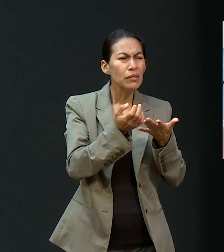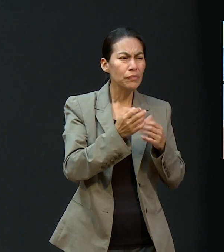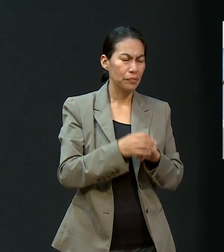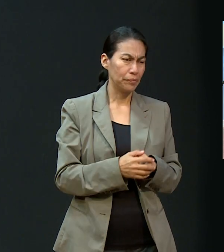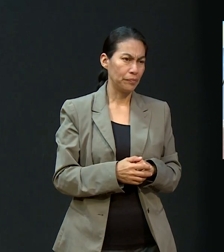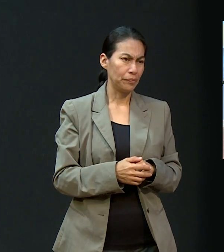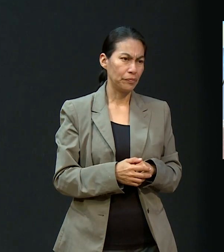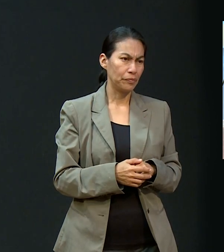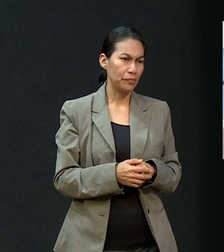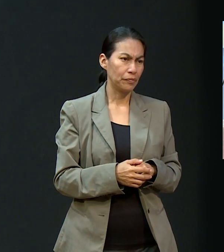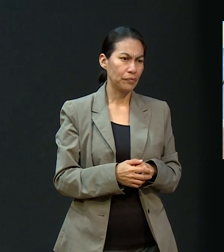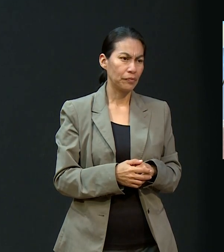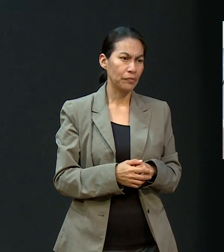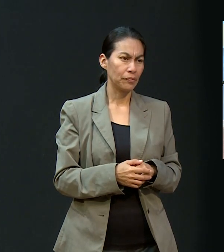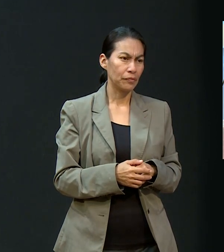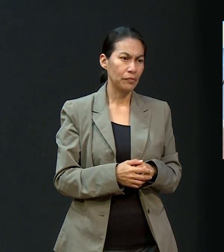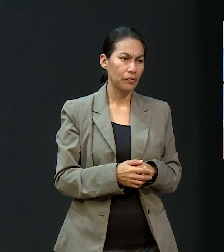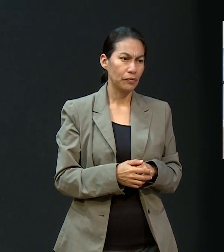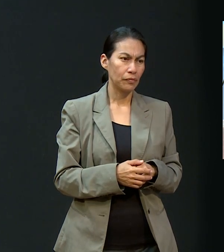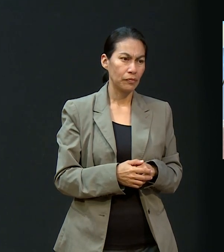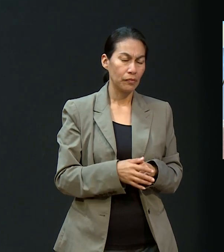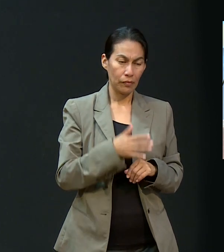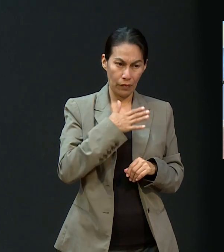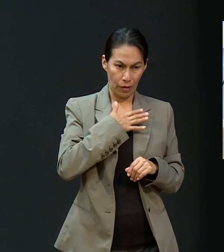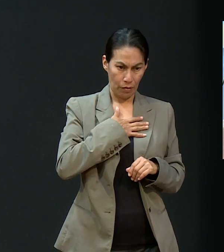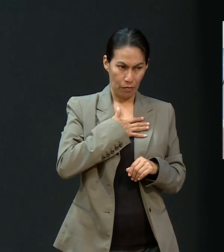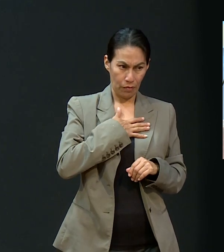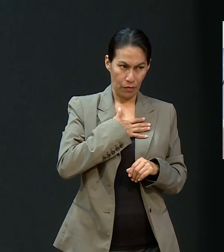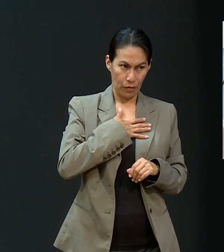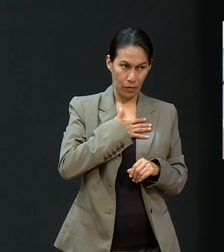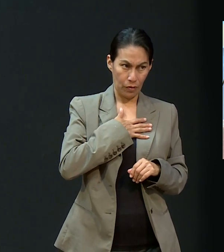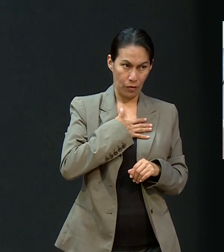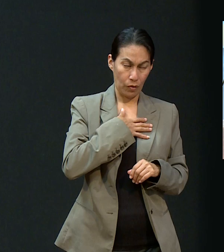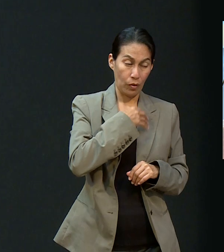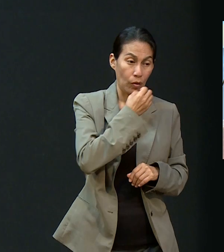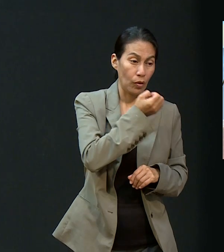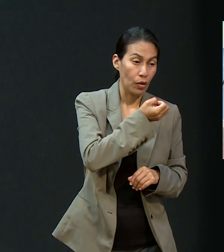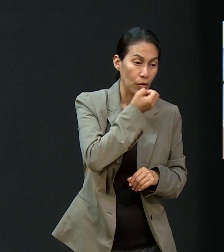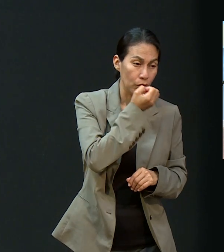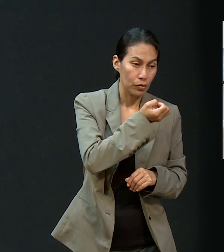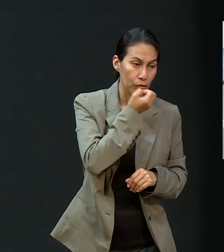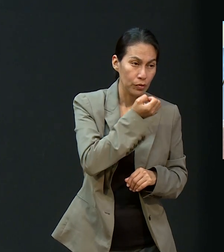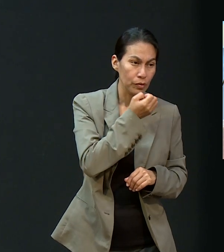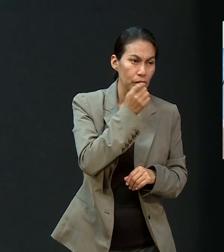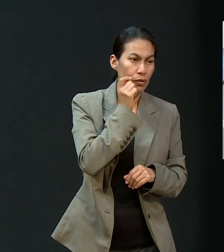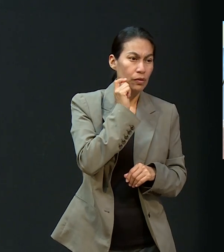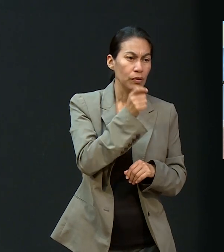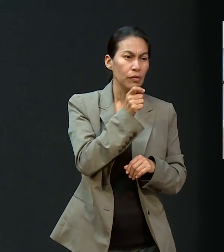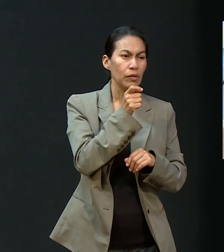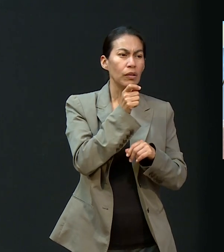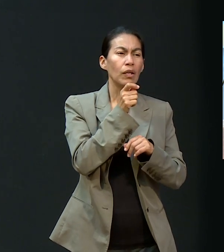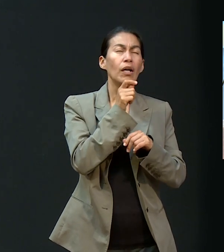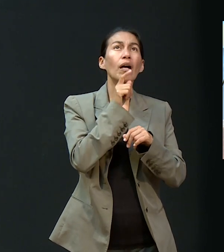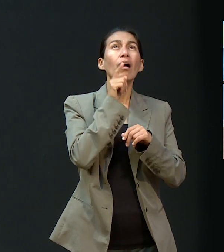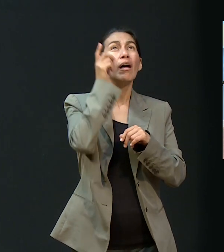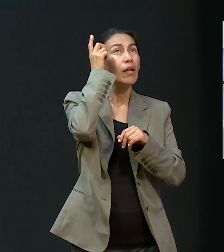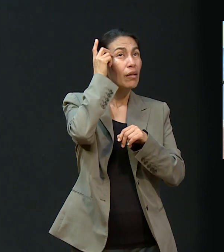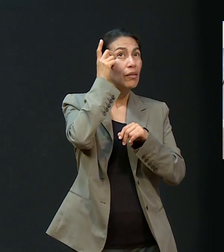para ustedes? La oración para mí es una hablar con Dios como un